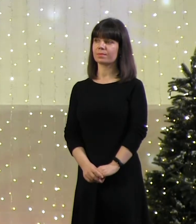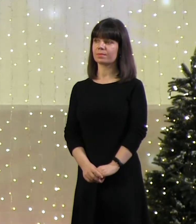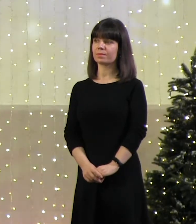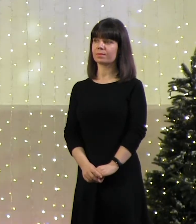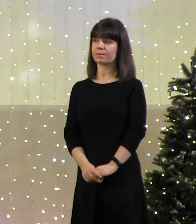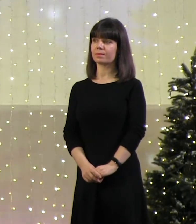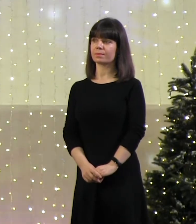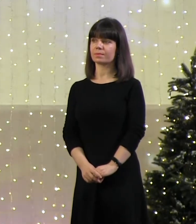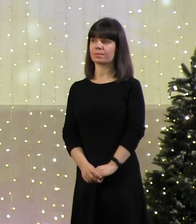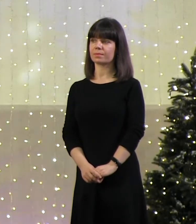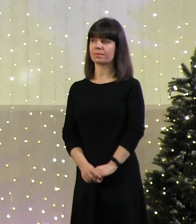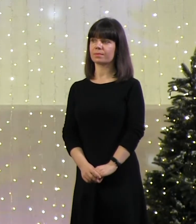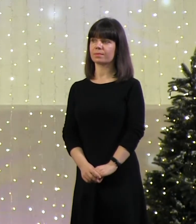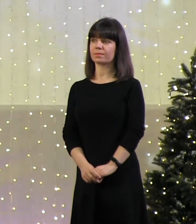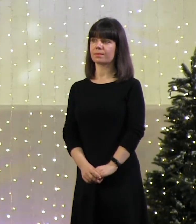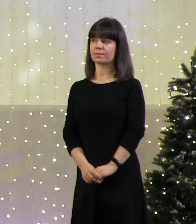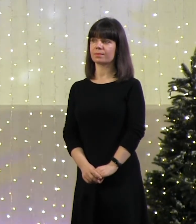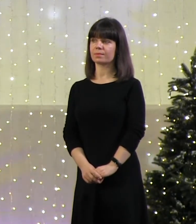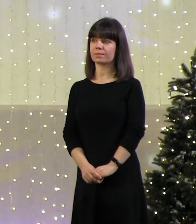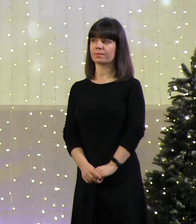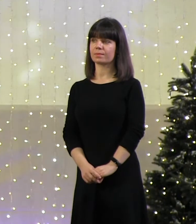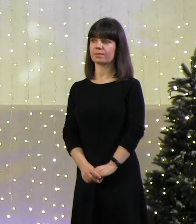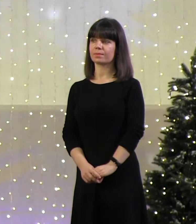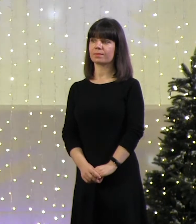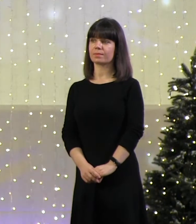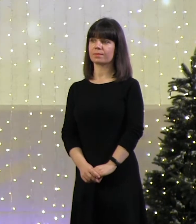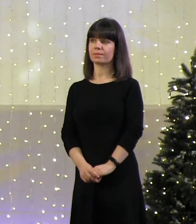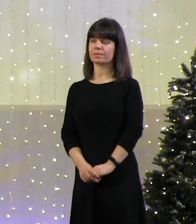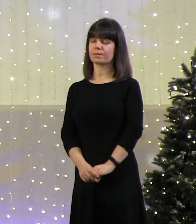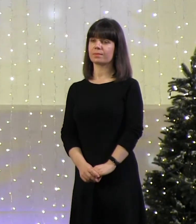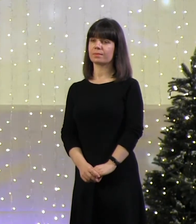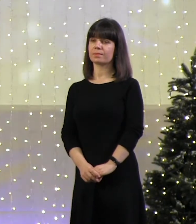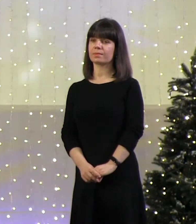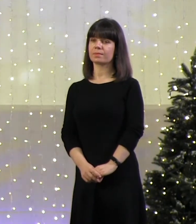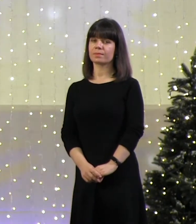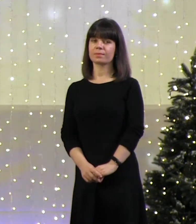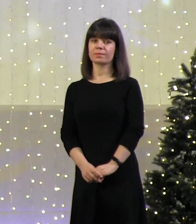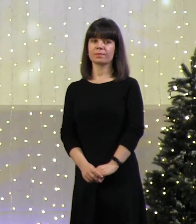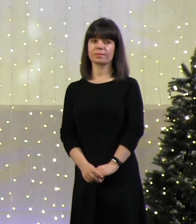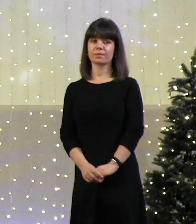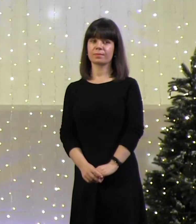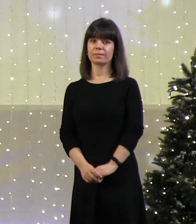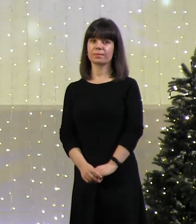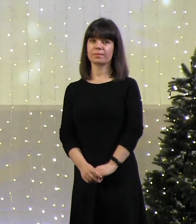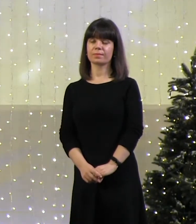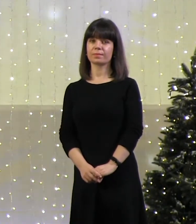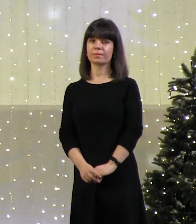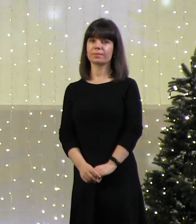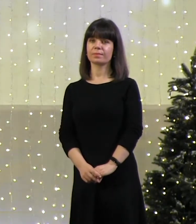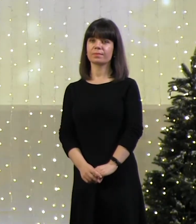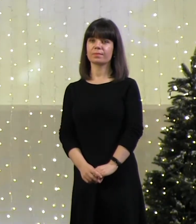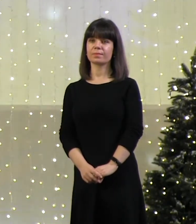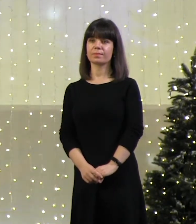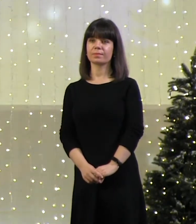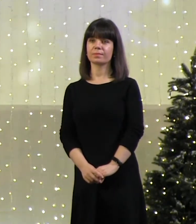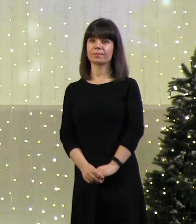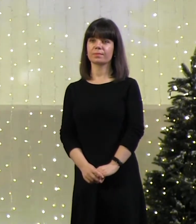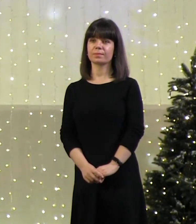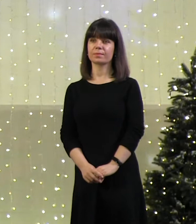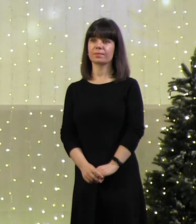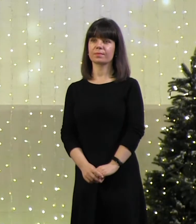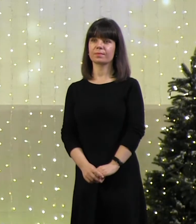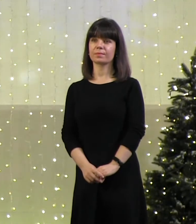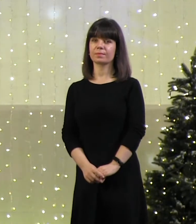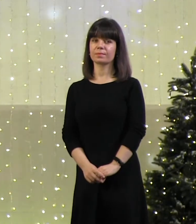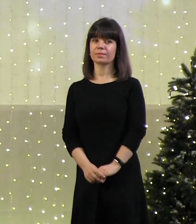Другими словами, они живут в изоляции. В изоляции в том числе и от Слова Божьего, и Евангелия они не слышат, и духовно